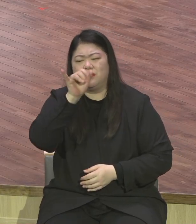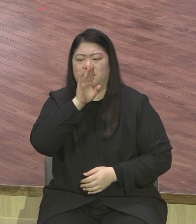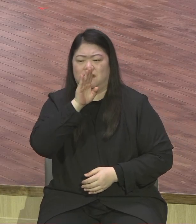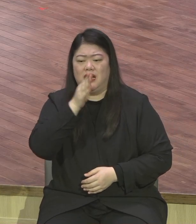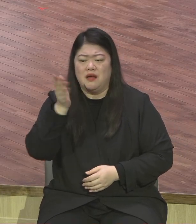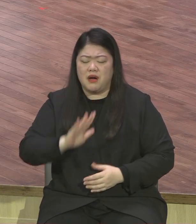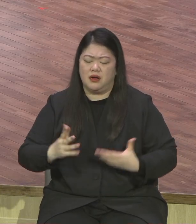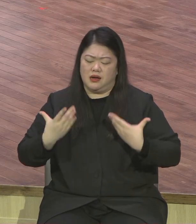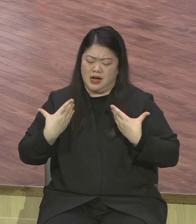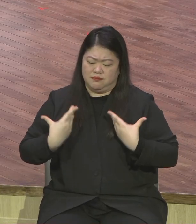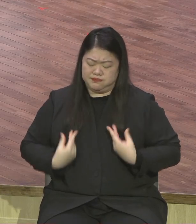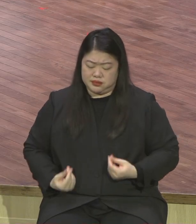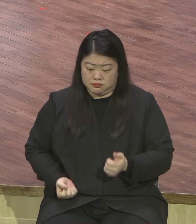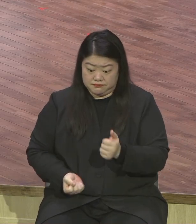사람에게는 화가 있도다